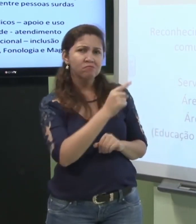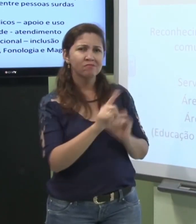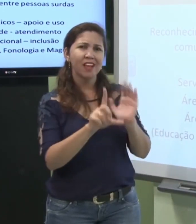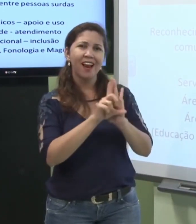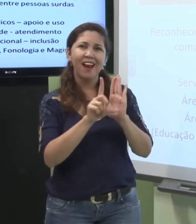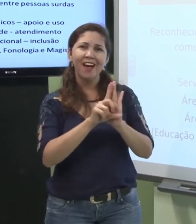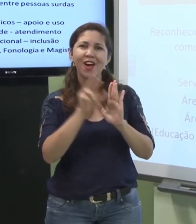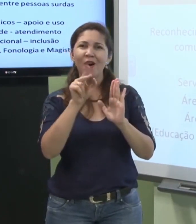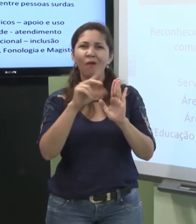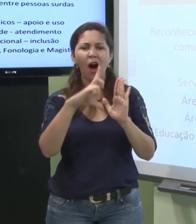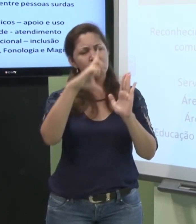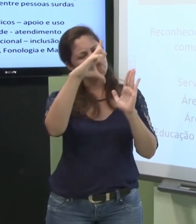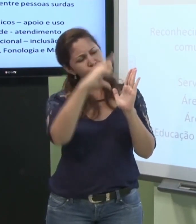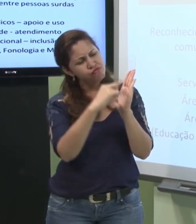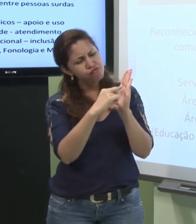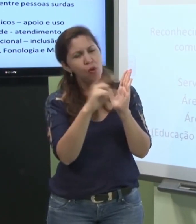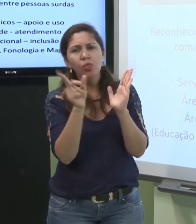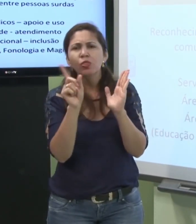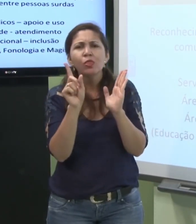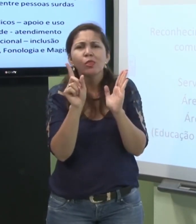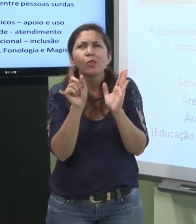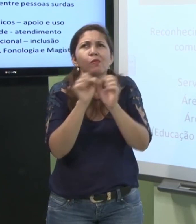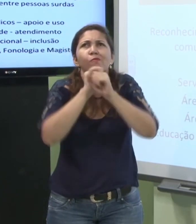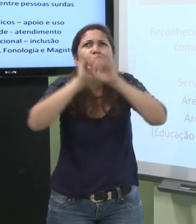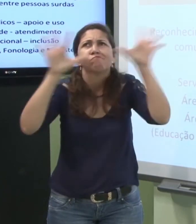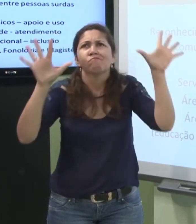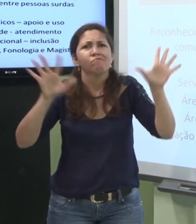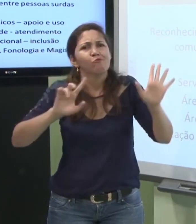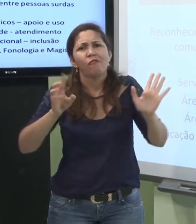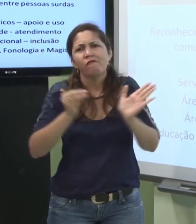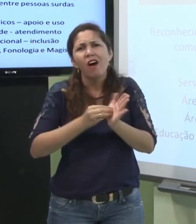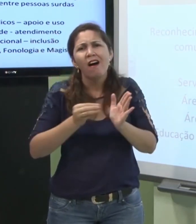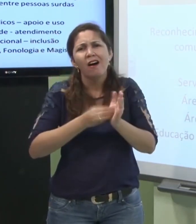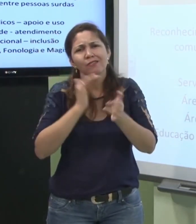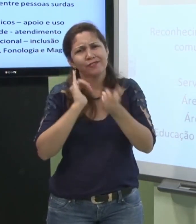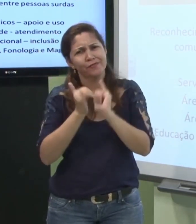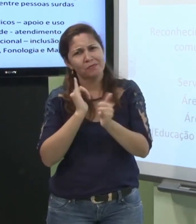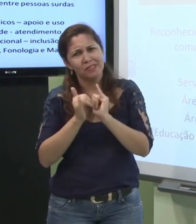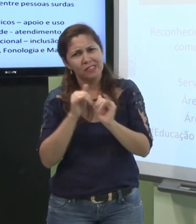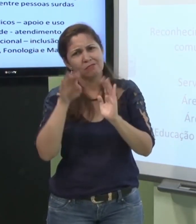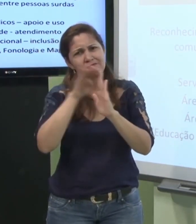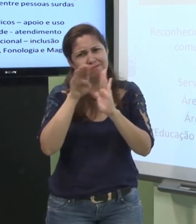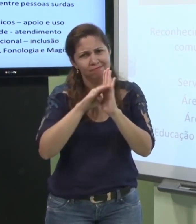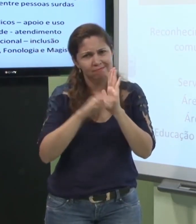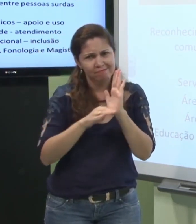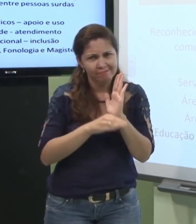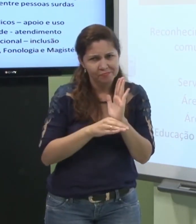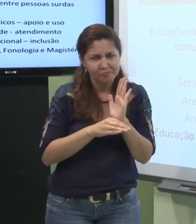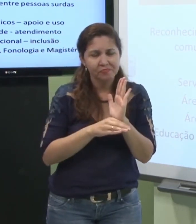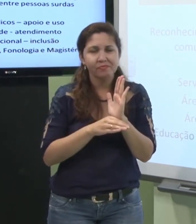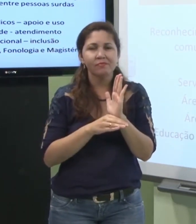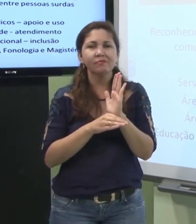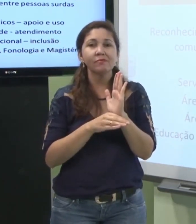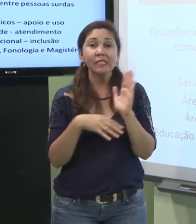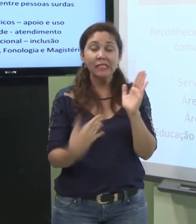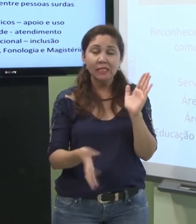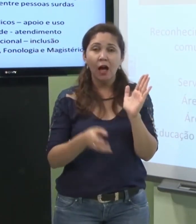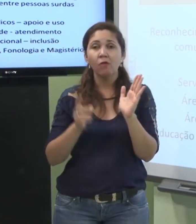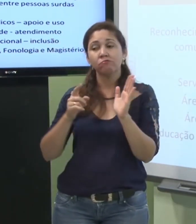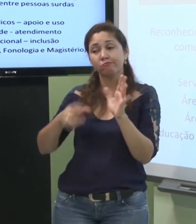então a lei ela era muito resumida ela não explicava muitas coisas claramente então foi